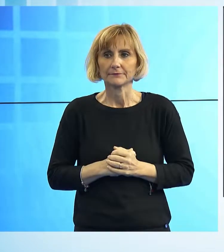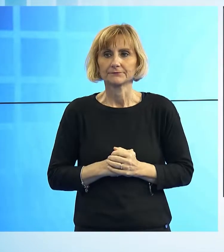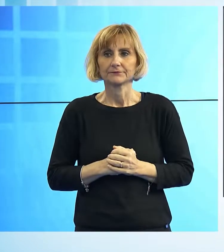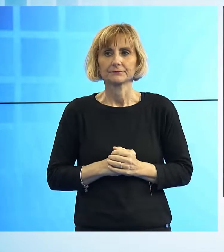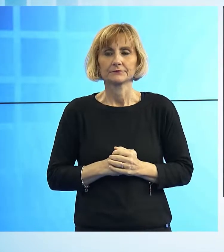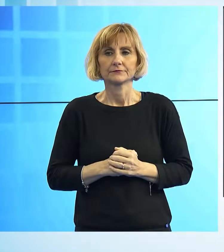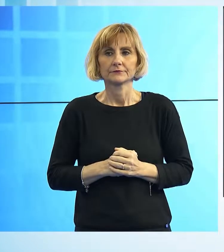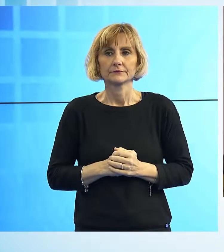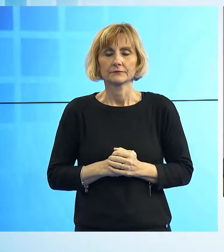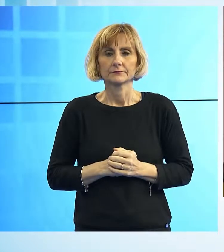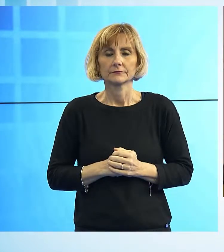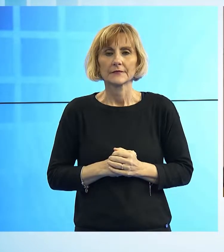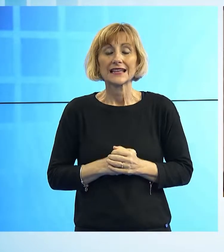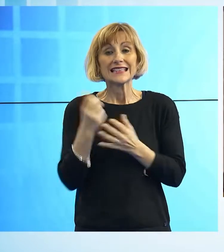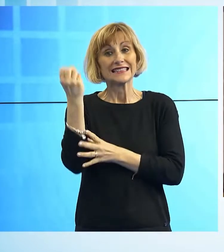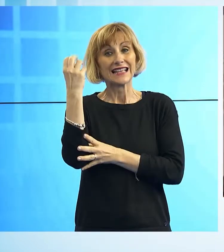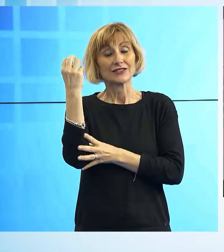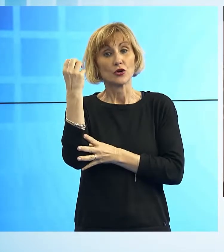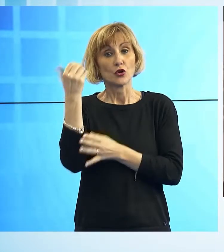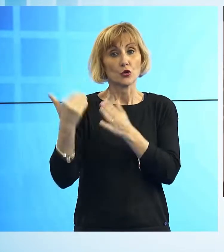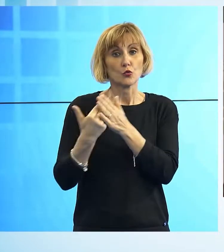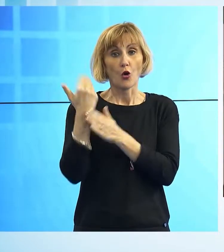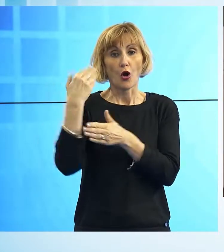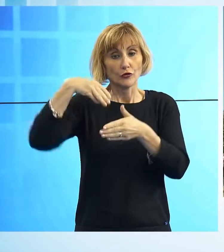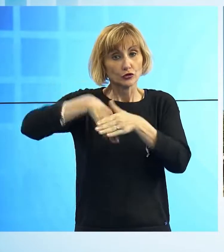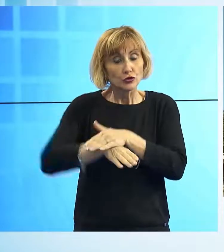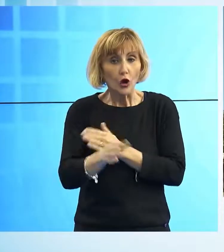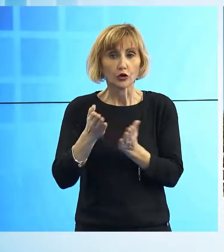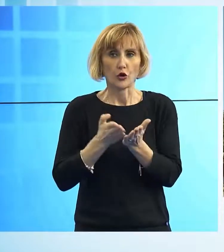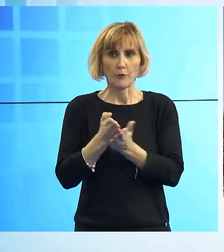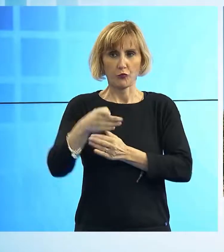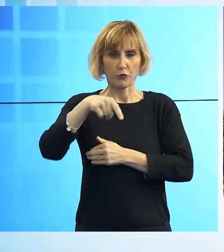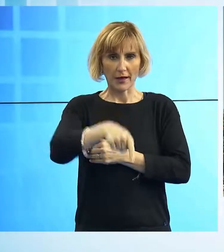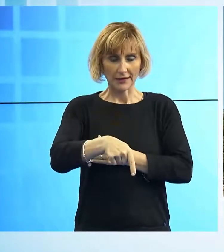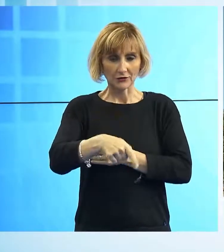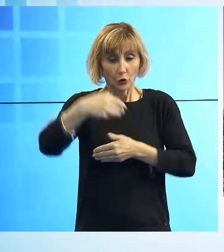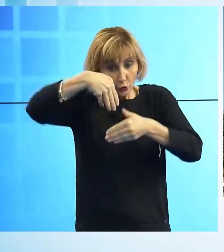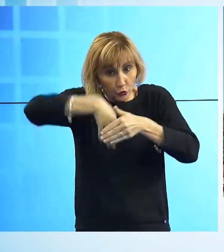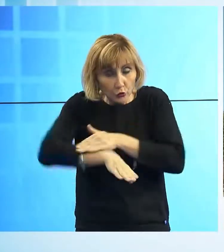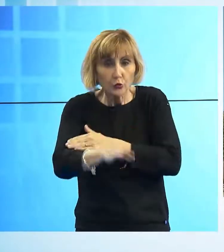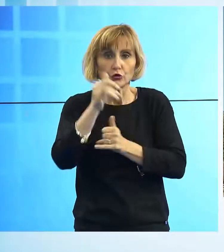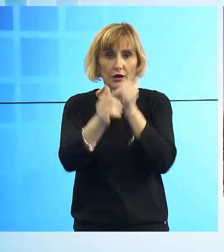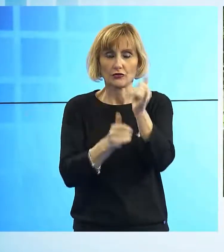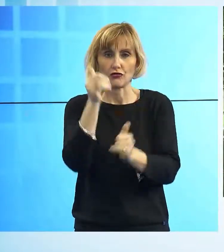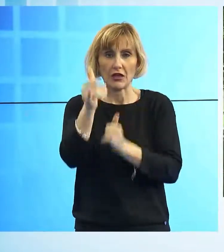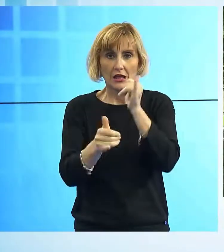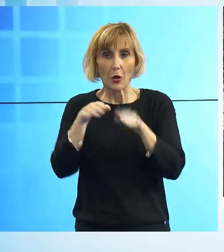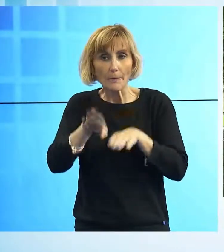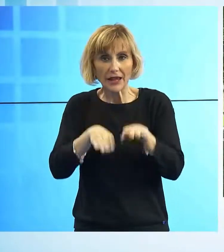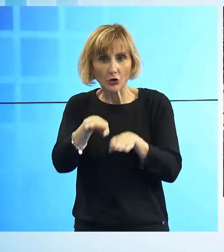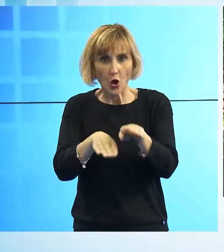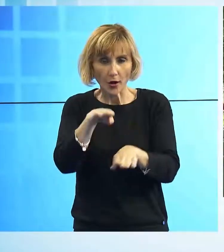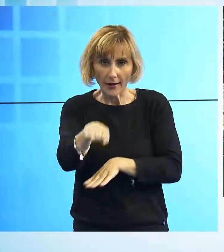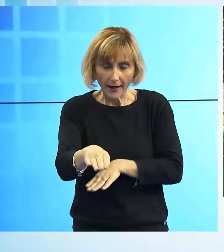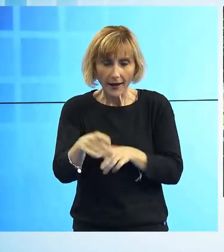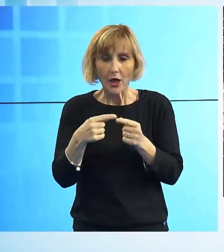Nuovo sottopasso alla stazione, ecco il progetto esecutivo, il tunnel ciclo pedonale sotto la circonvallazione sarà